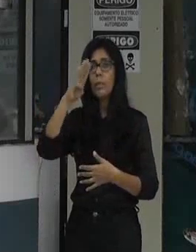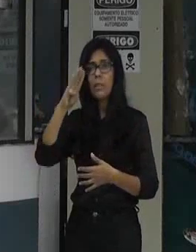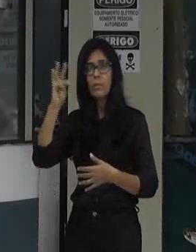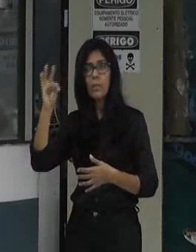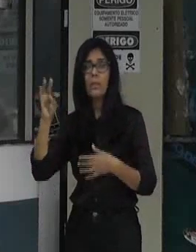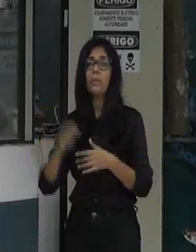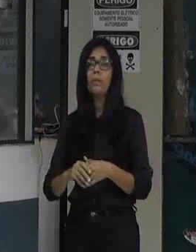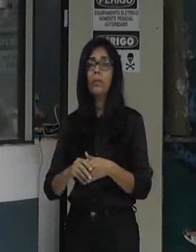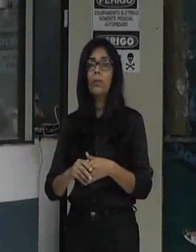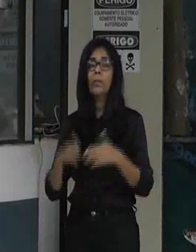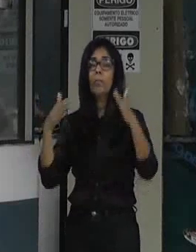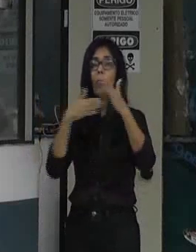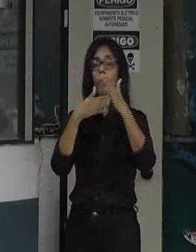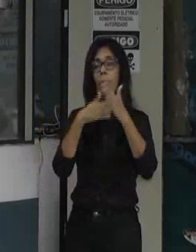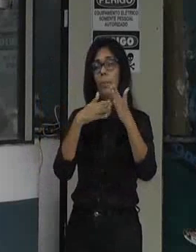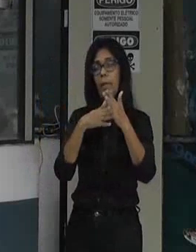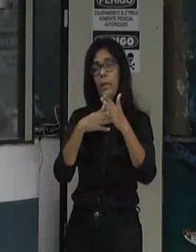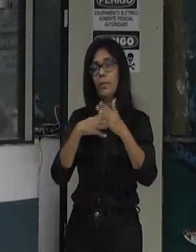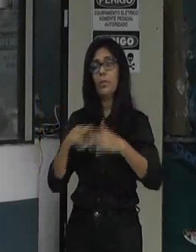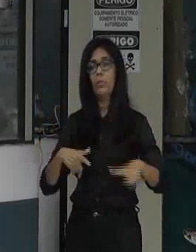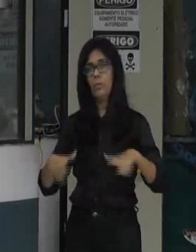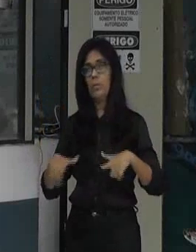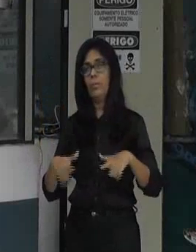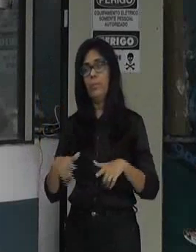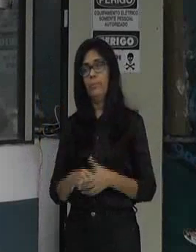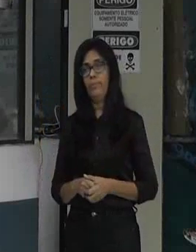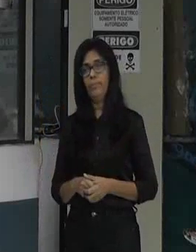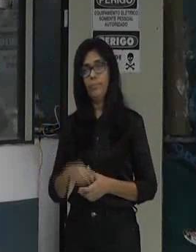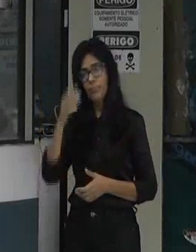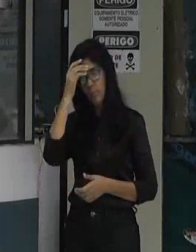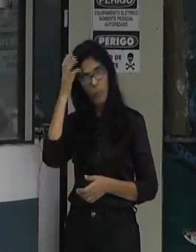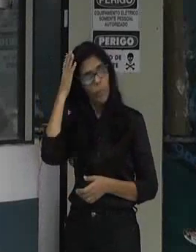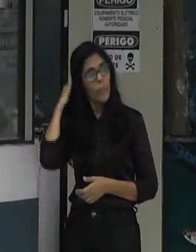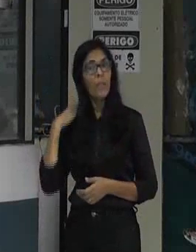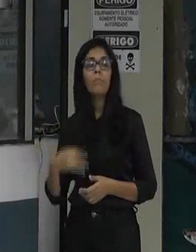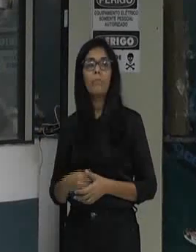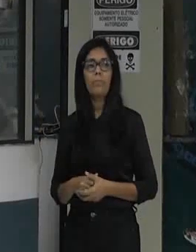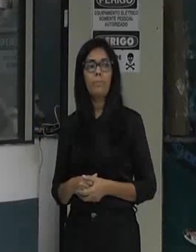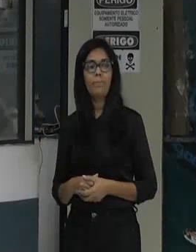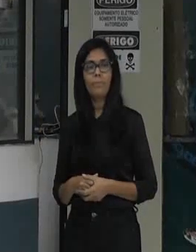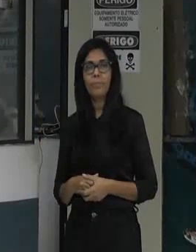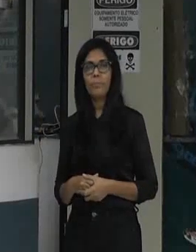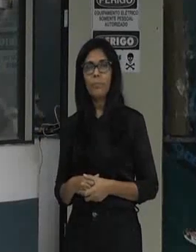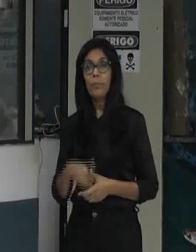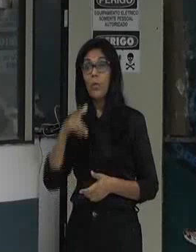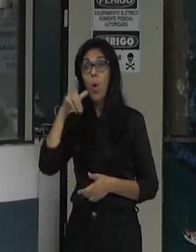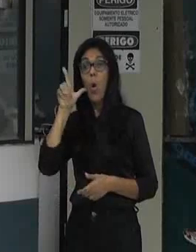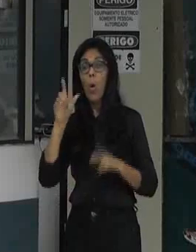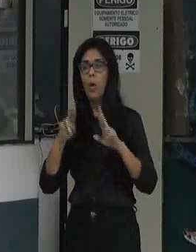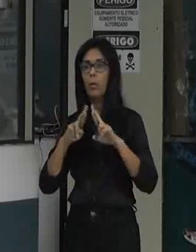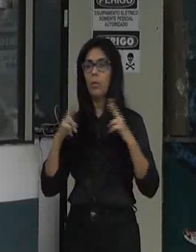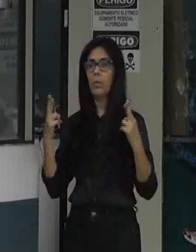ou um cidadão seu presidente na semana de ontem um dos variadores da base do governo falou